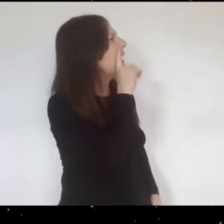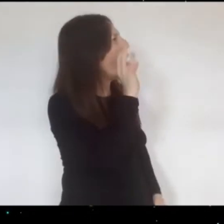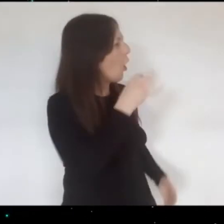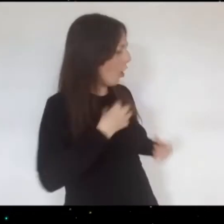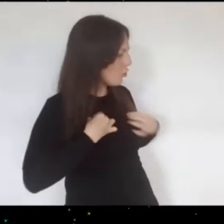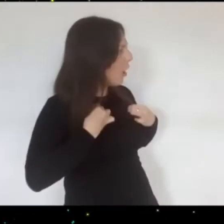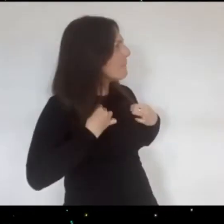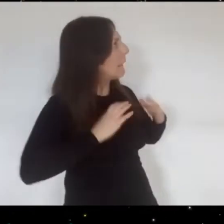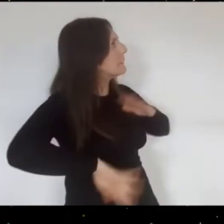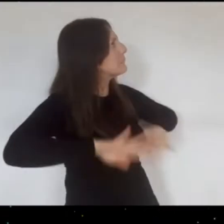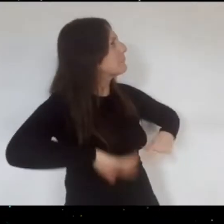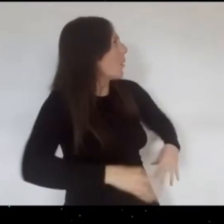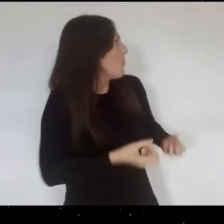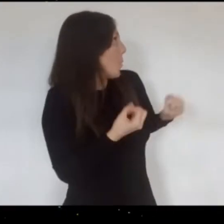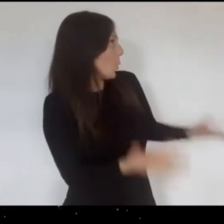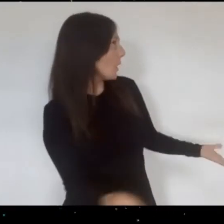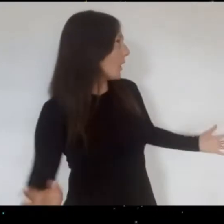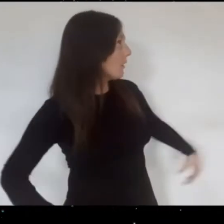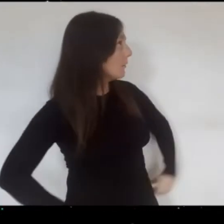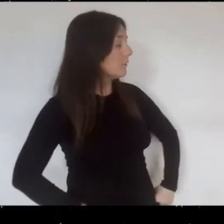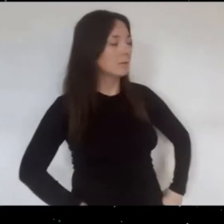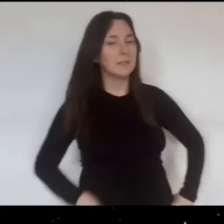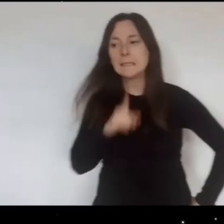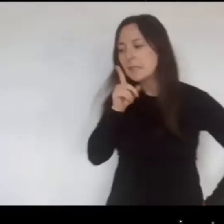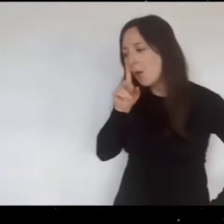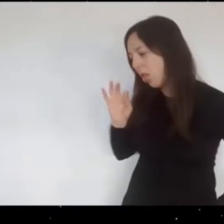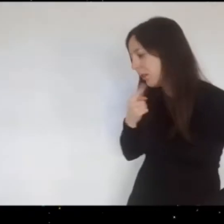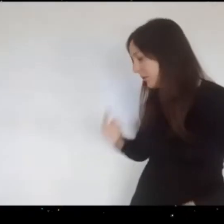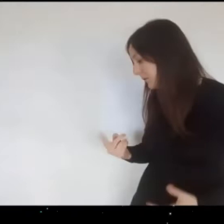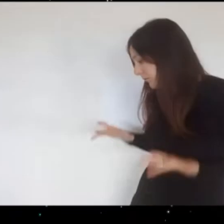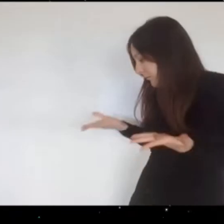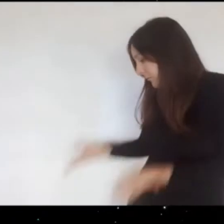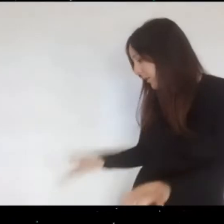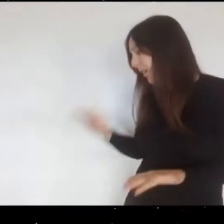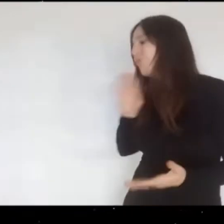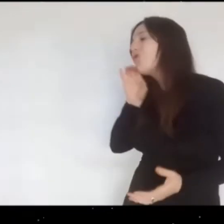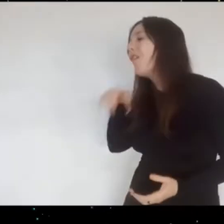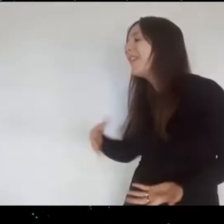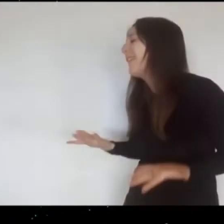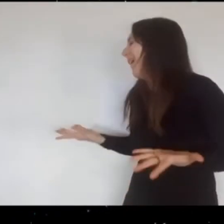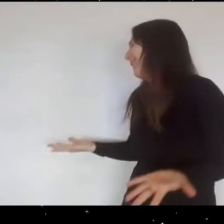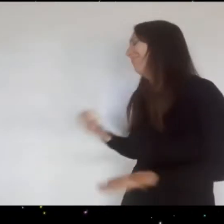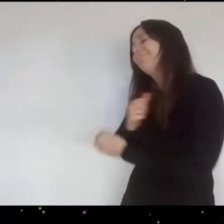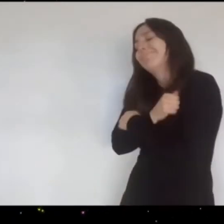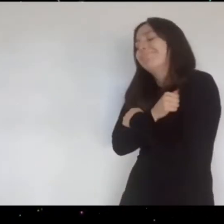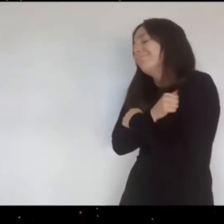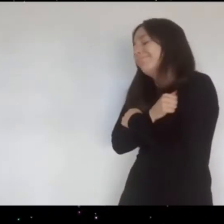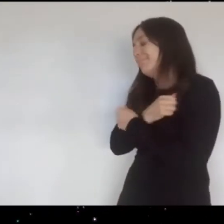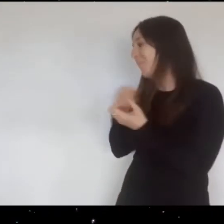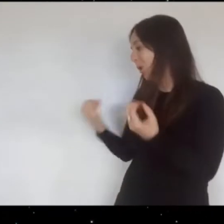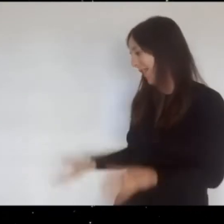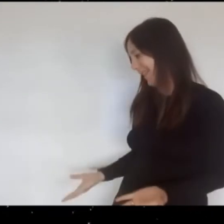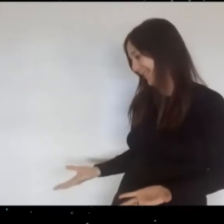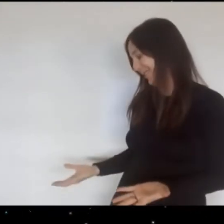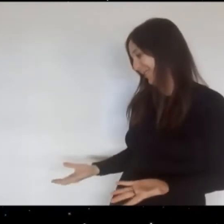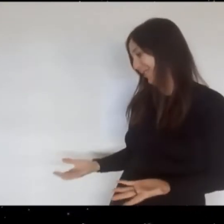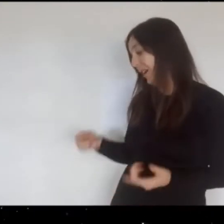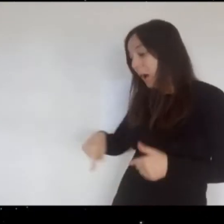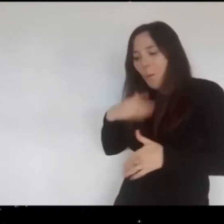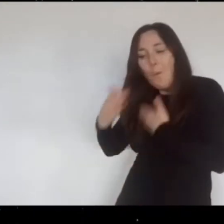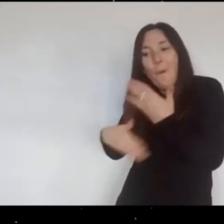preguntó por qué le quitaba la ropa y él le dijo que porque era su sobrina preferida que la quería mucho